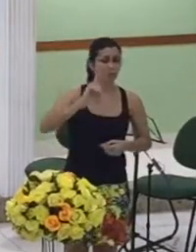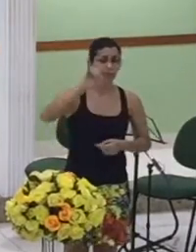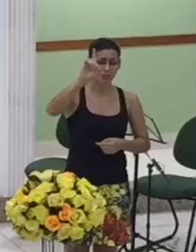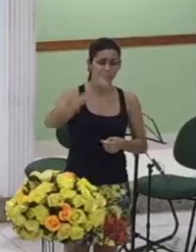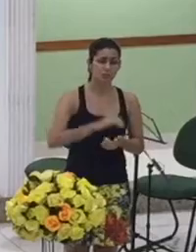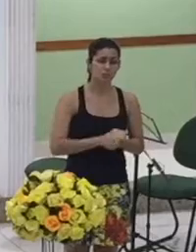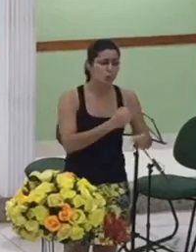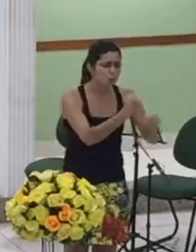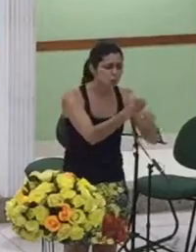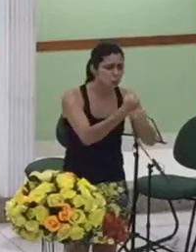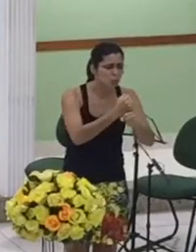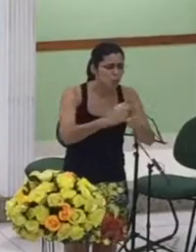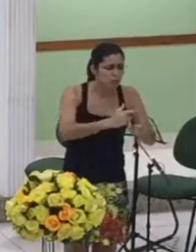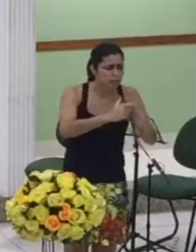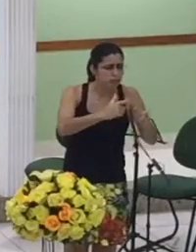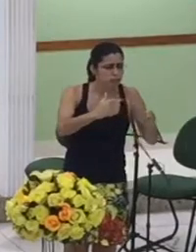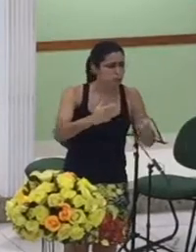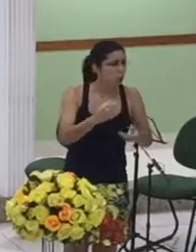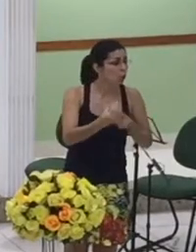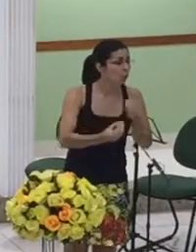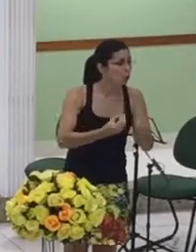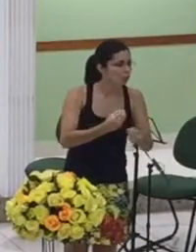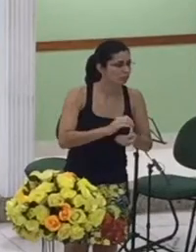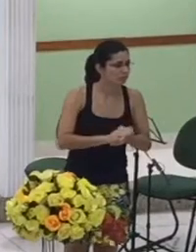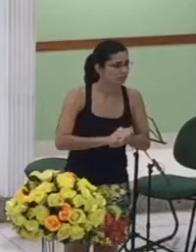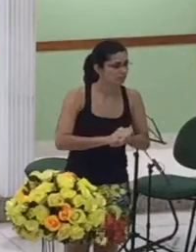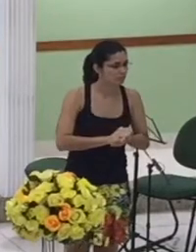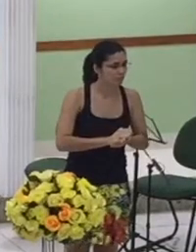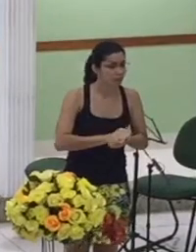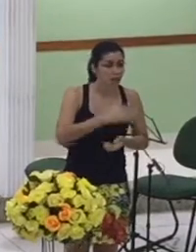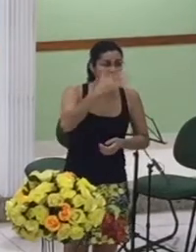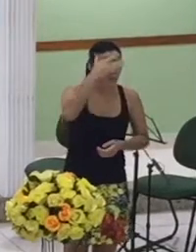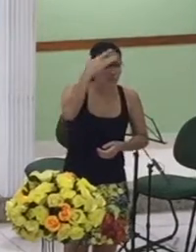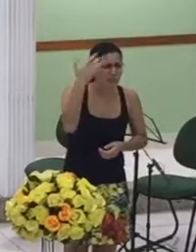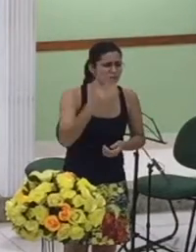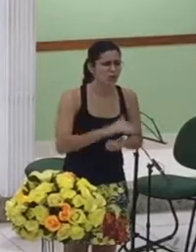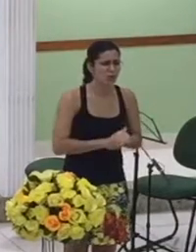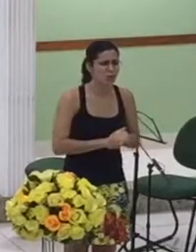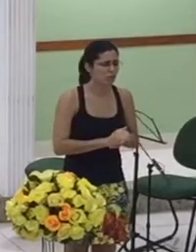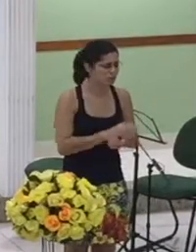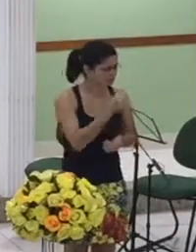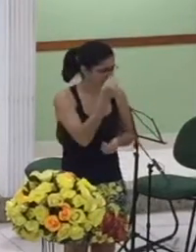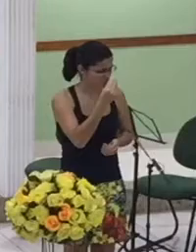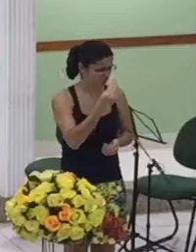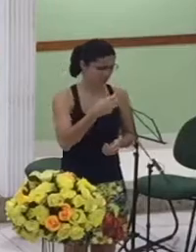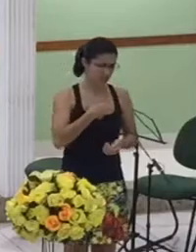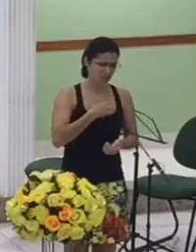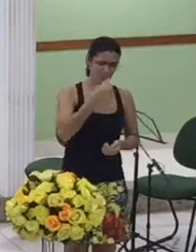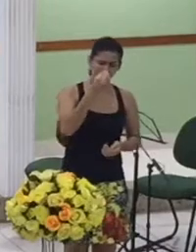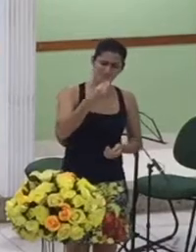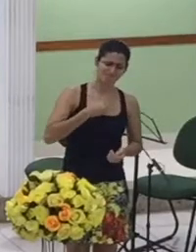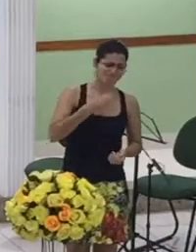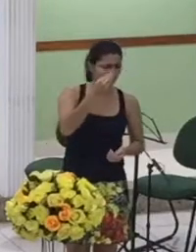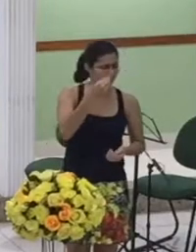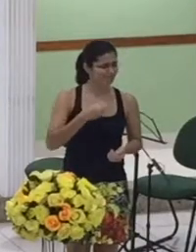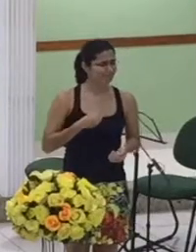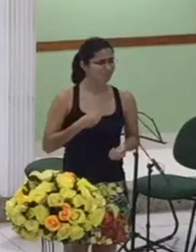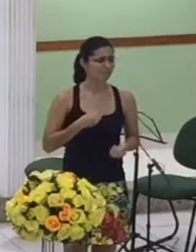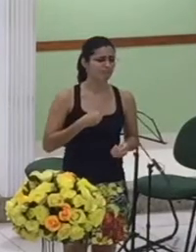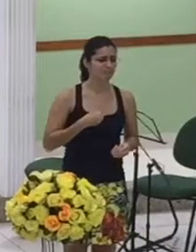de pessoas excluídas de pessoas que o mundo não dá muita prela sabe